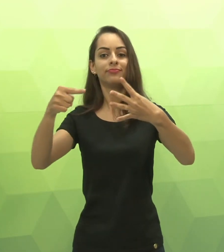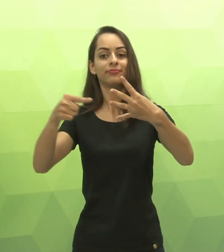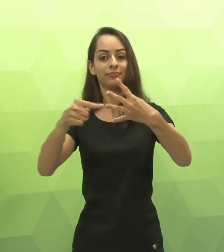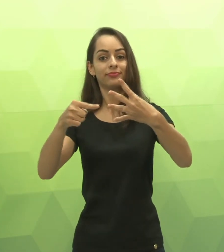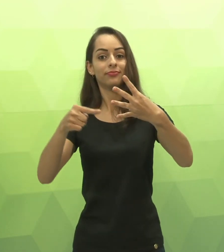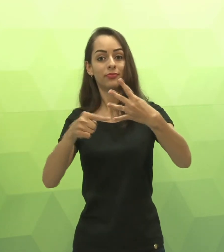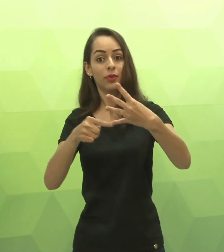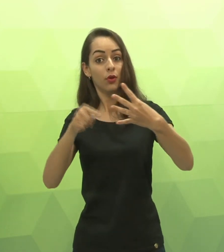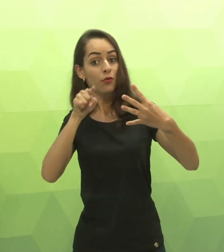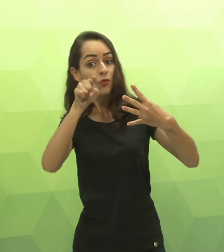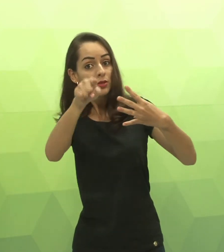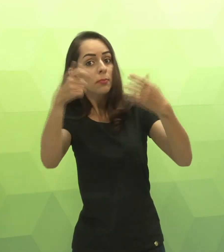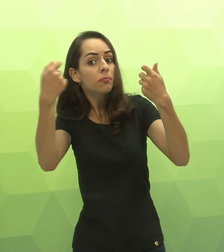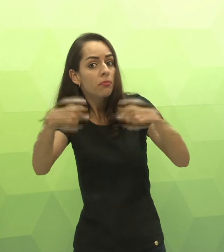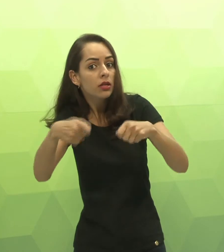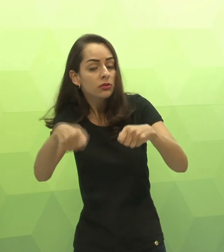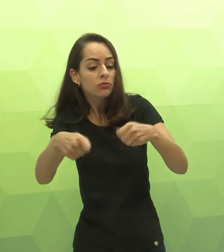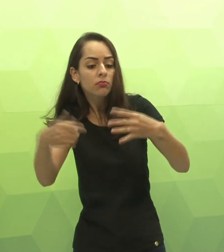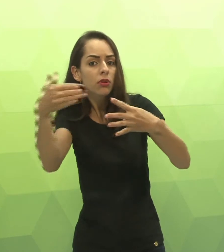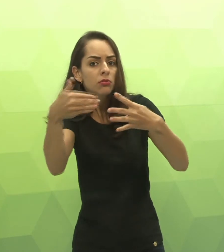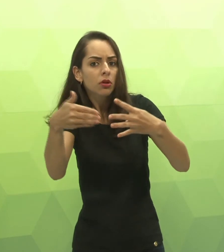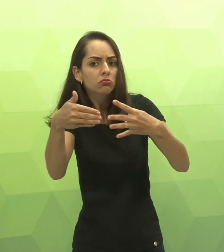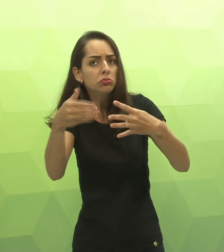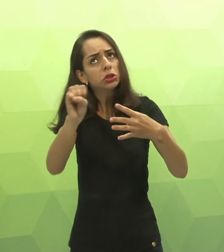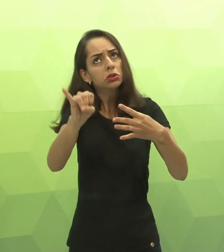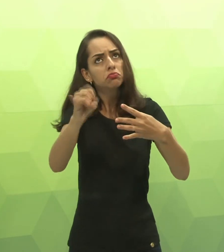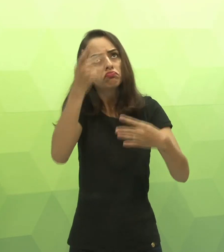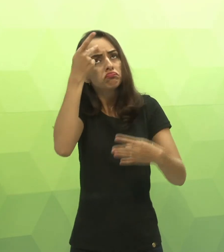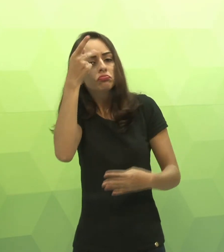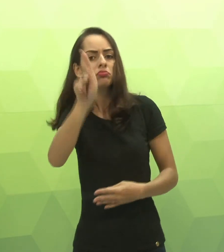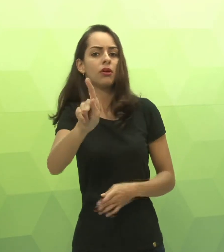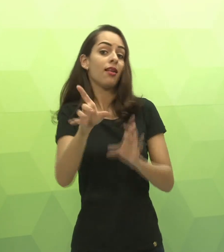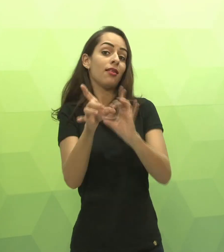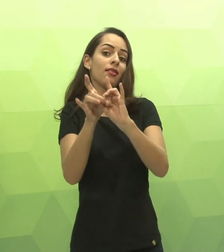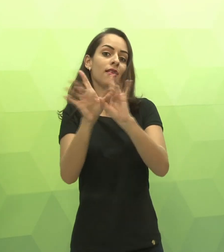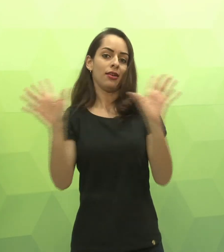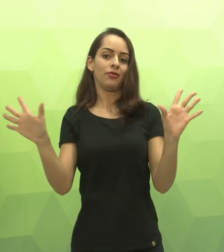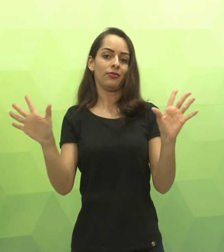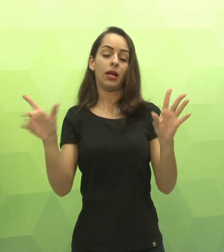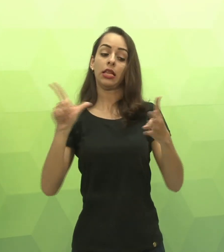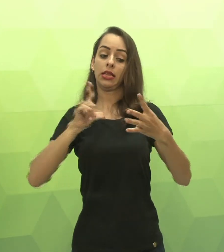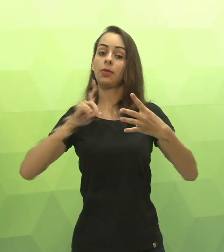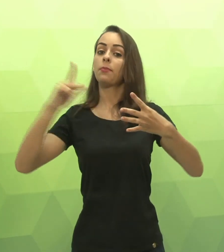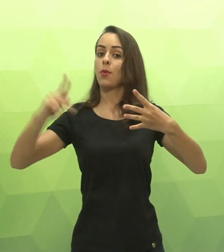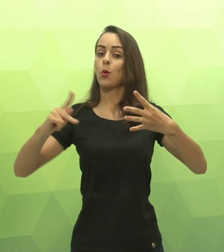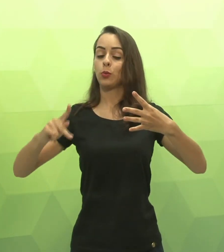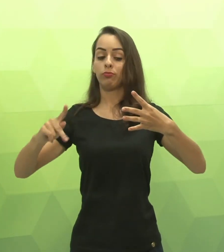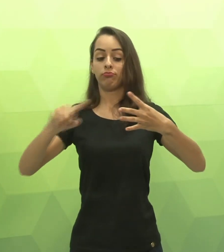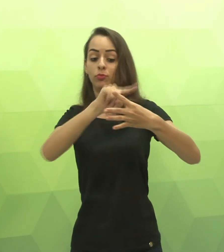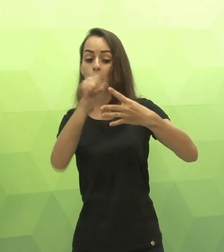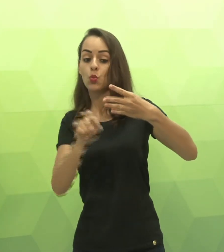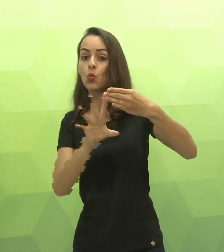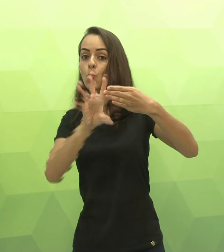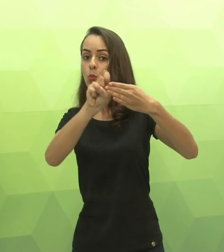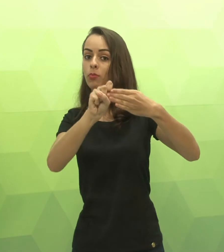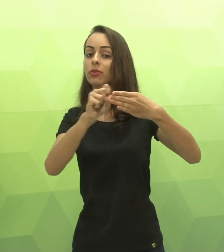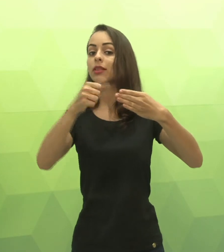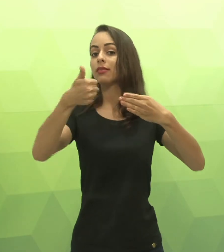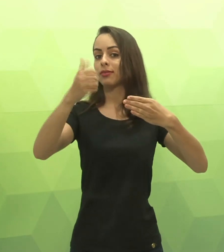Nós teremos quatro fóruns. Fórum 1, 2, 3 e 4. E você participa se quiser. Então é livre, mas ele